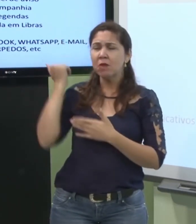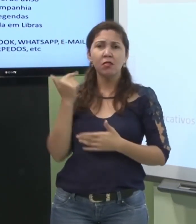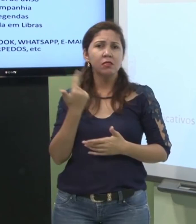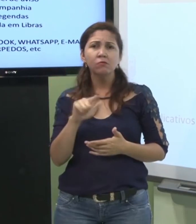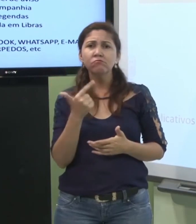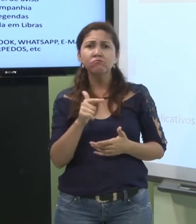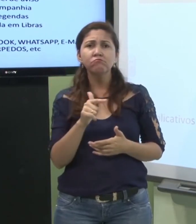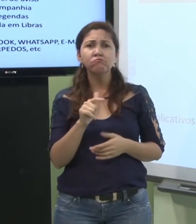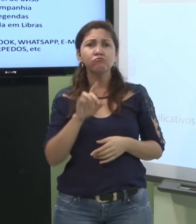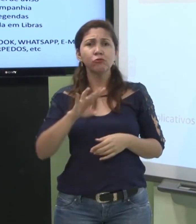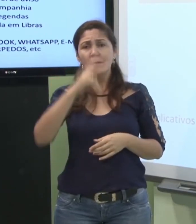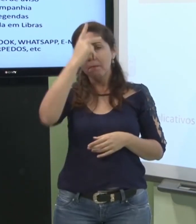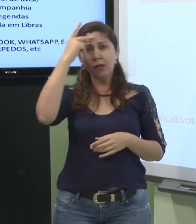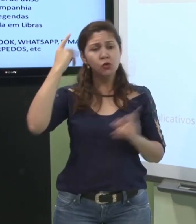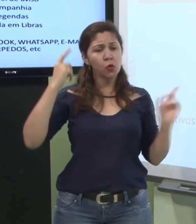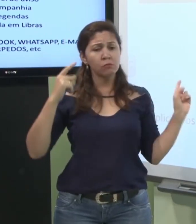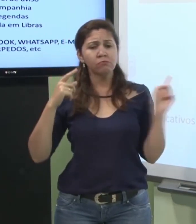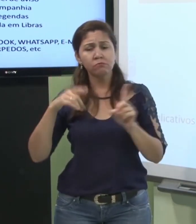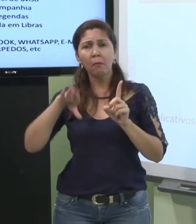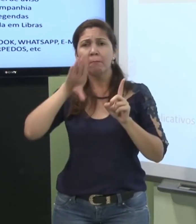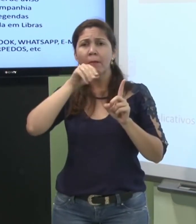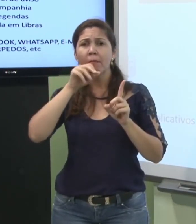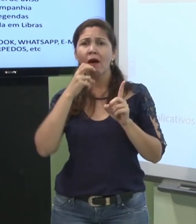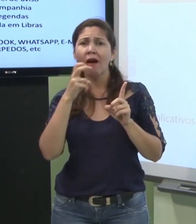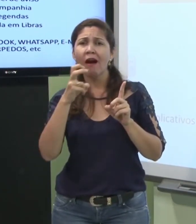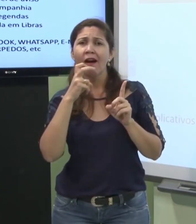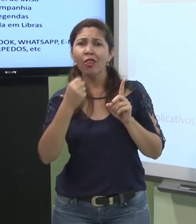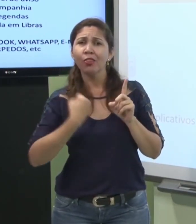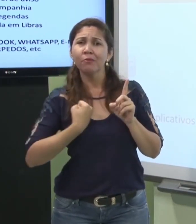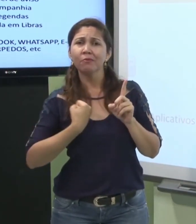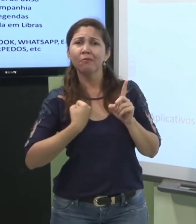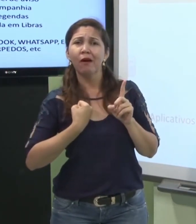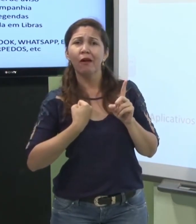Então, tinha que vir um funcionário e falar o número para o surdo.